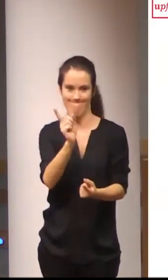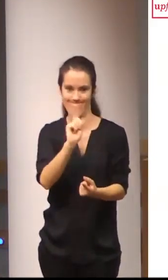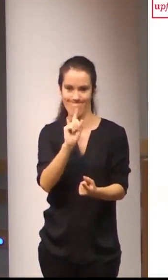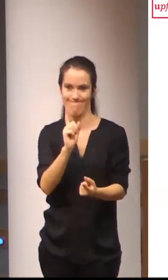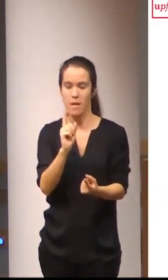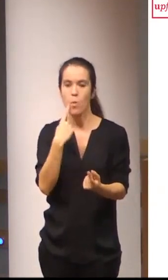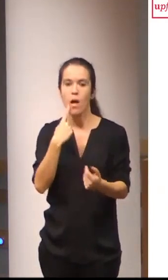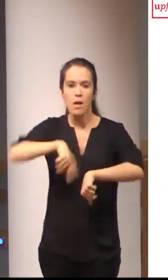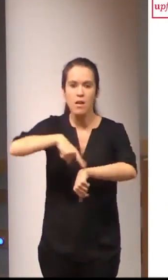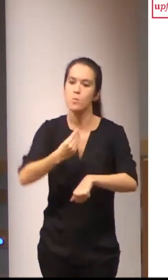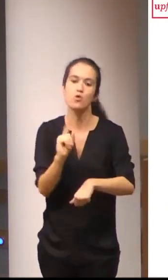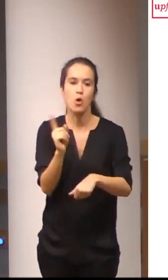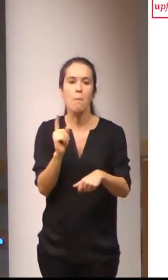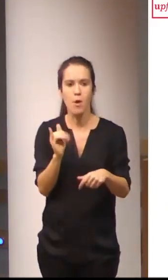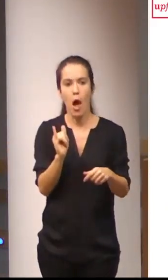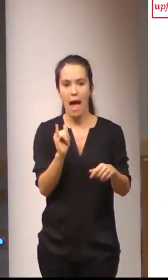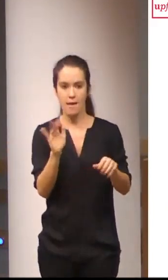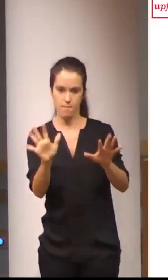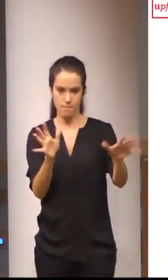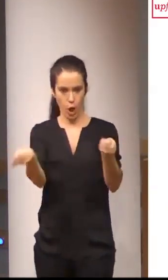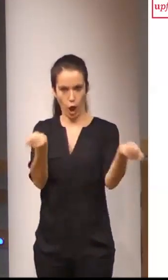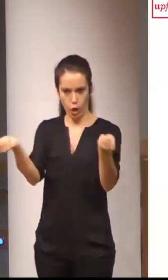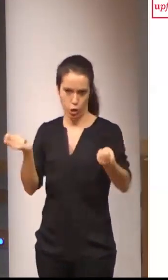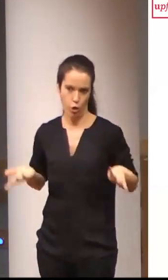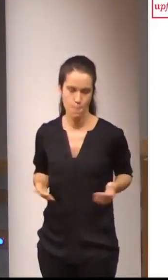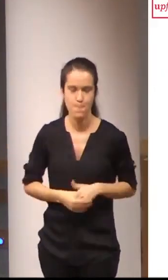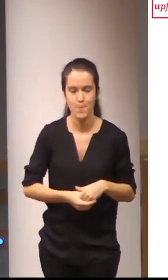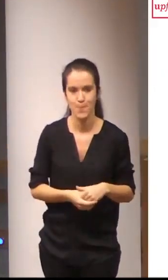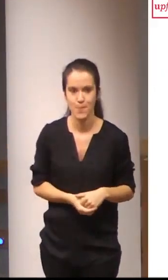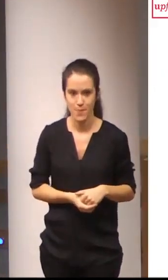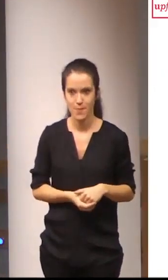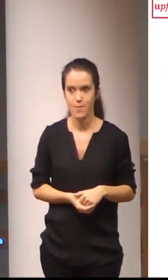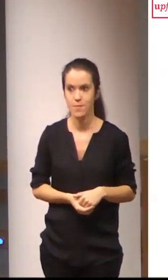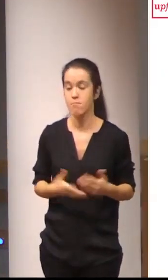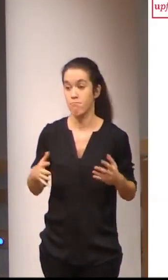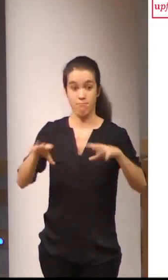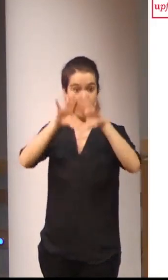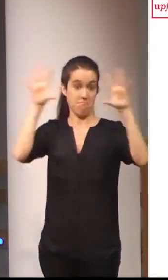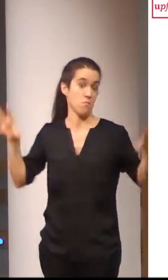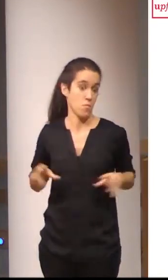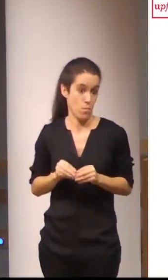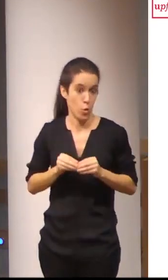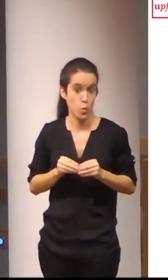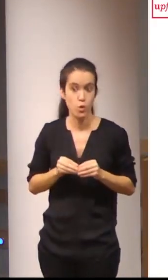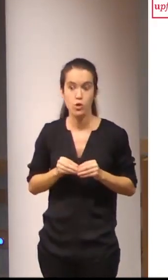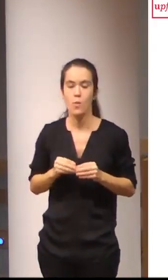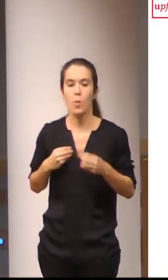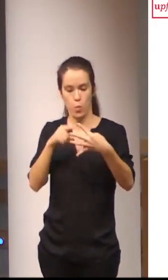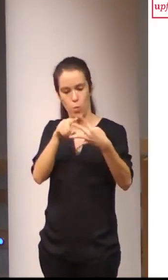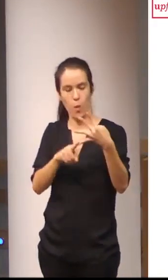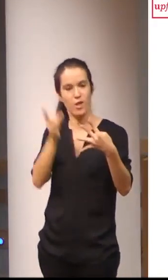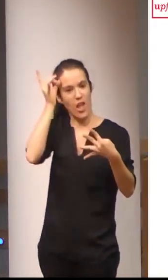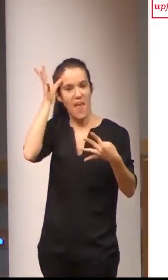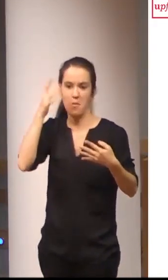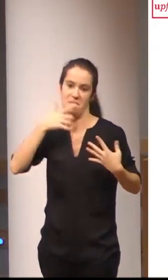intenso pero también también lo hay en definitiva y para concluir cuatro ideas muy